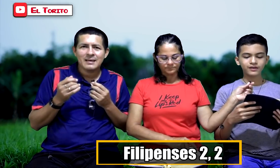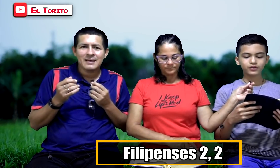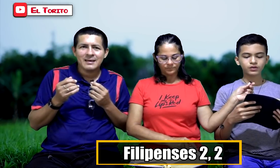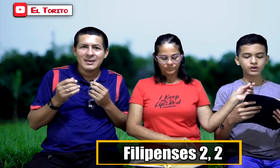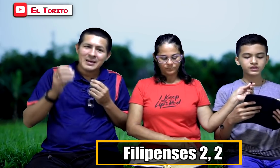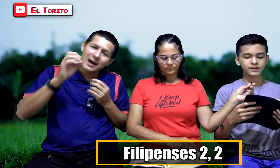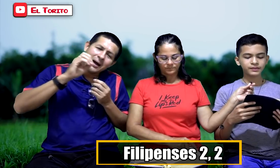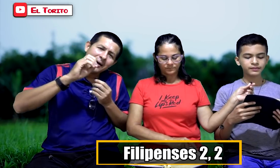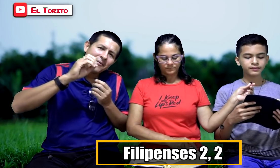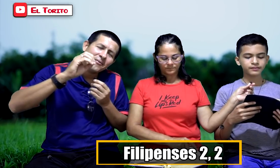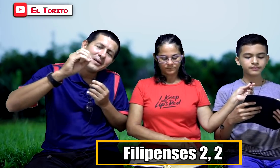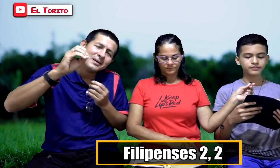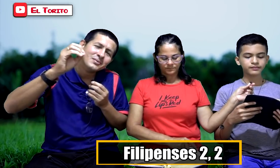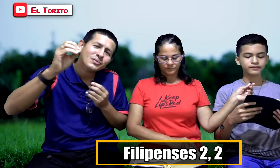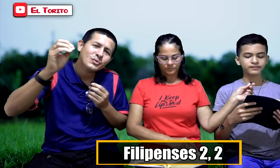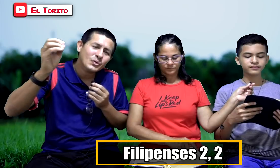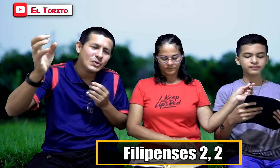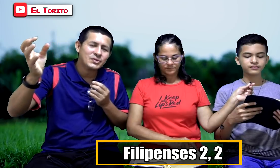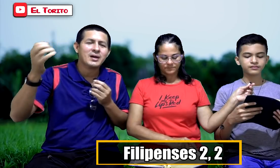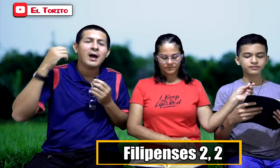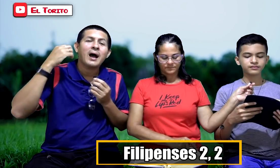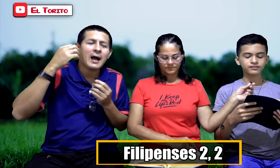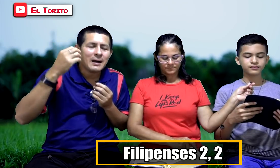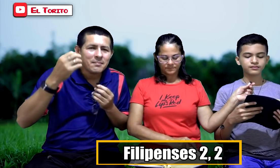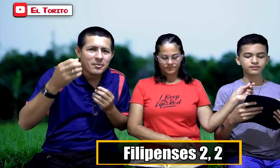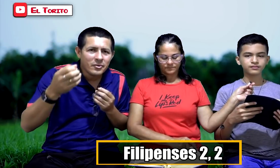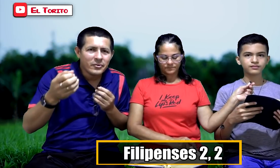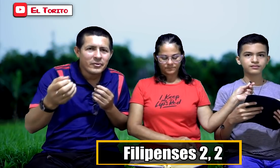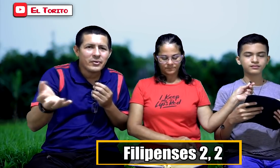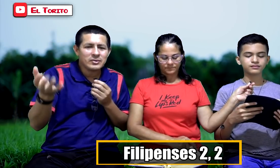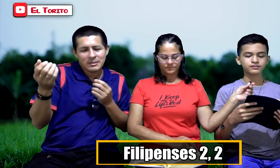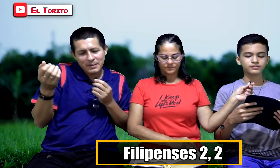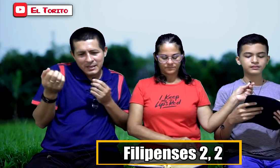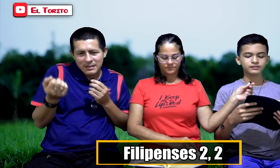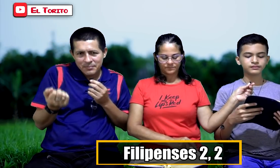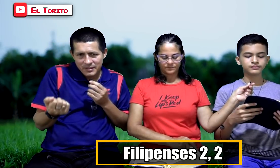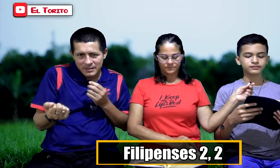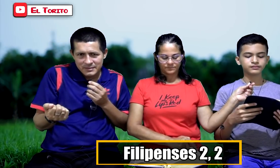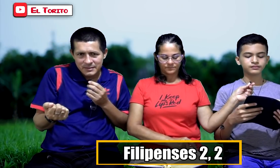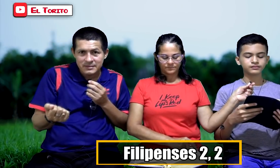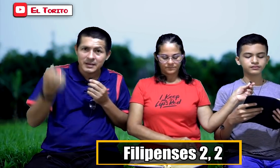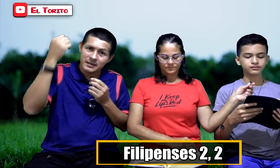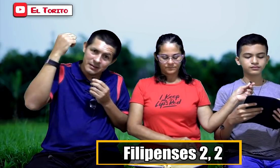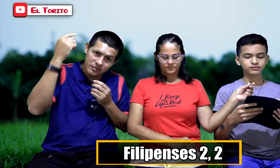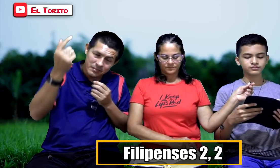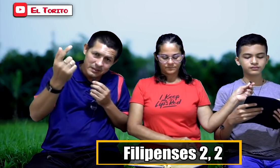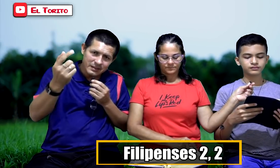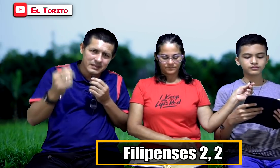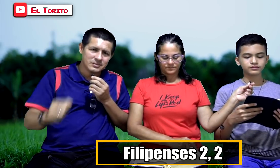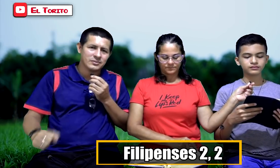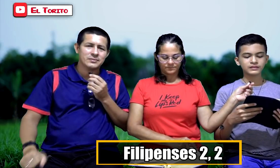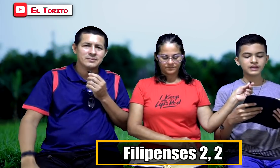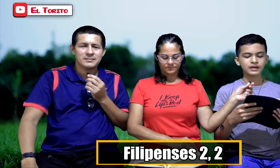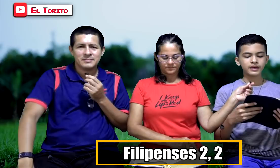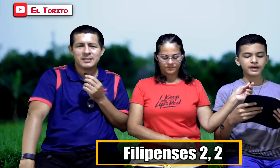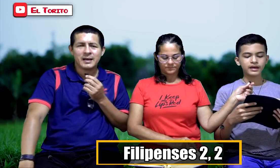afectuosa. Ah, afectuosa, amorosa, para que la puedan aceptar, y en nombre de Cristo. Siga.